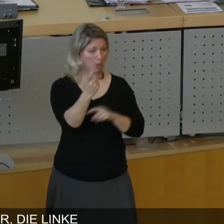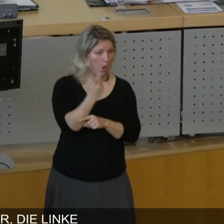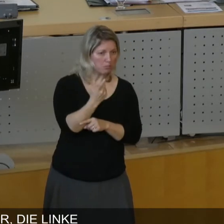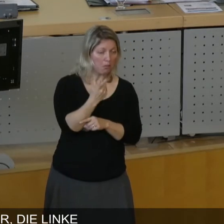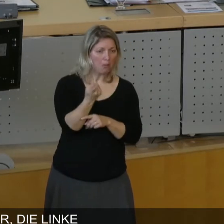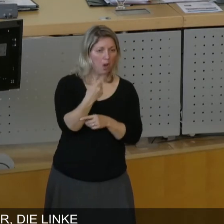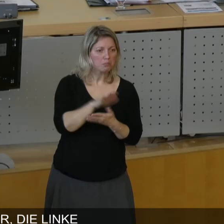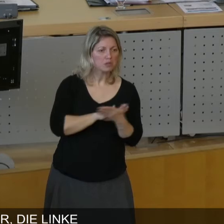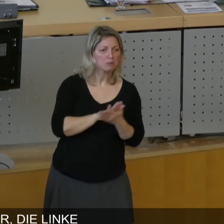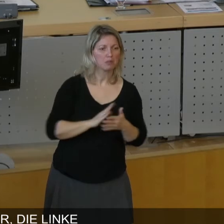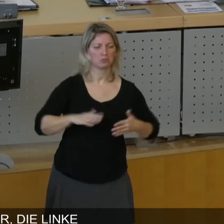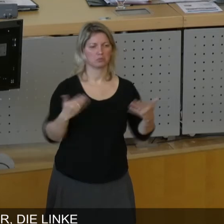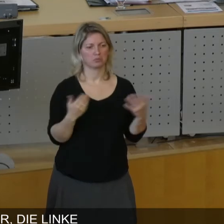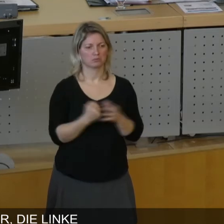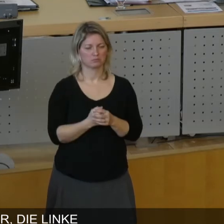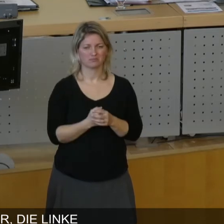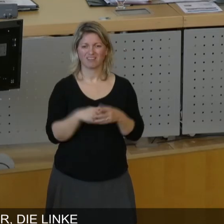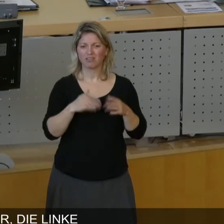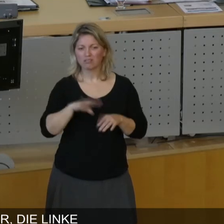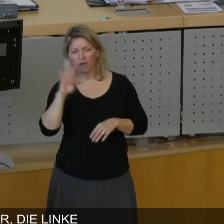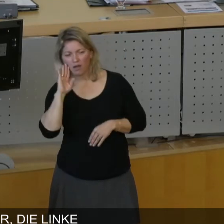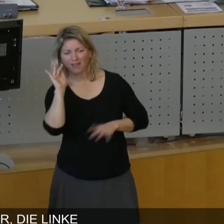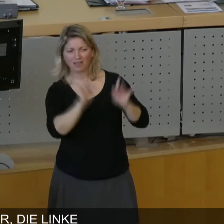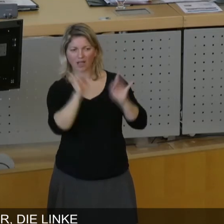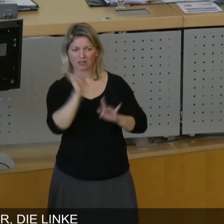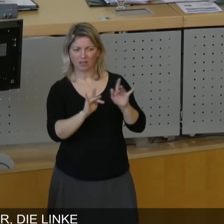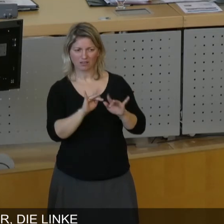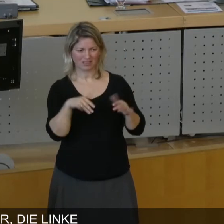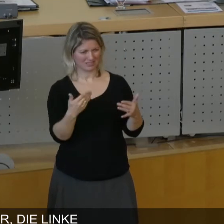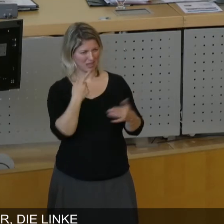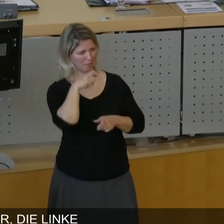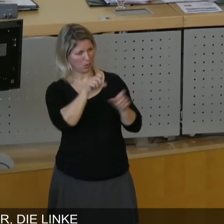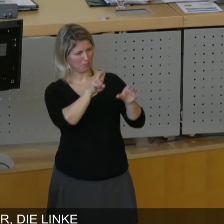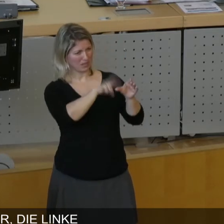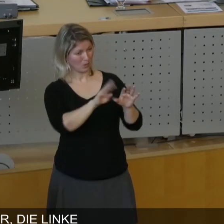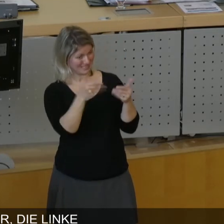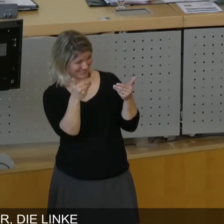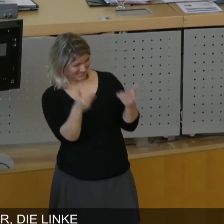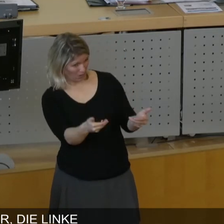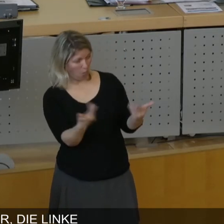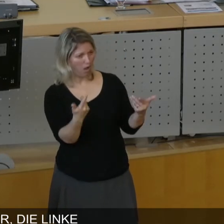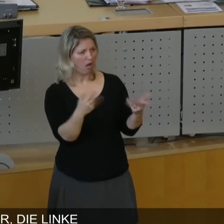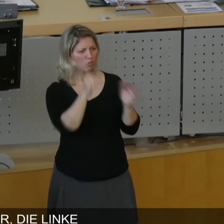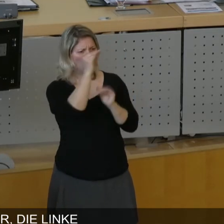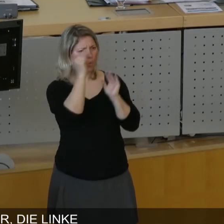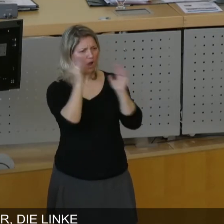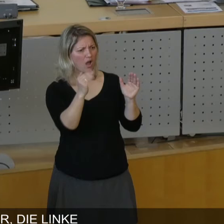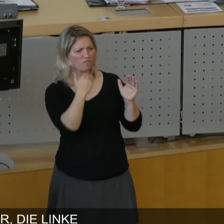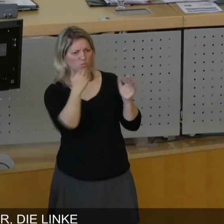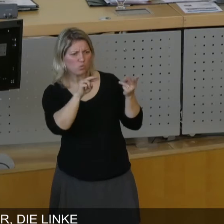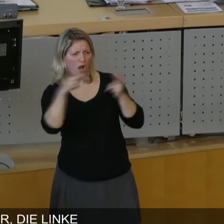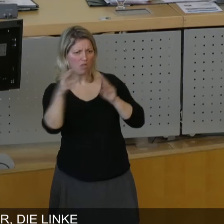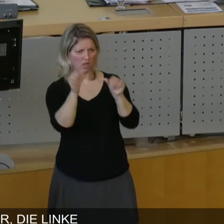Andererseits wird kritisiert, dass die bisher bestehenden Formate der Bürgerbeteiligung viel zu starr sind. Die